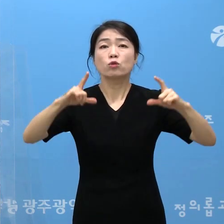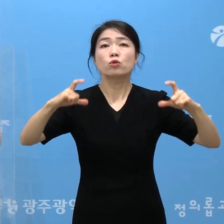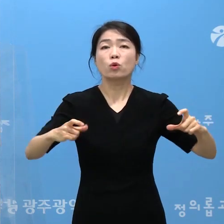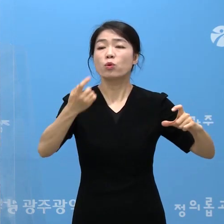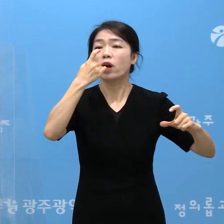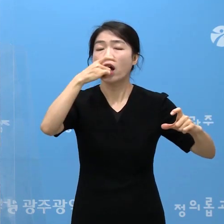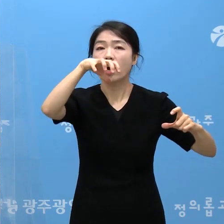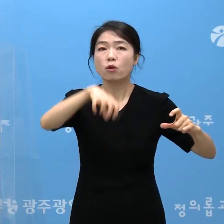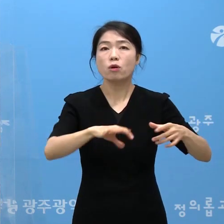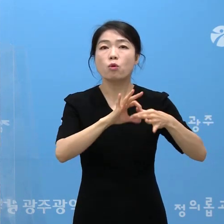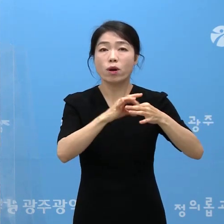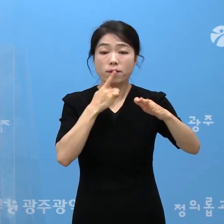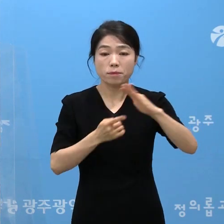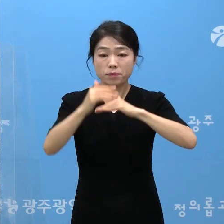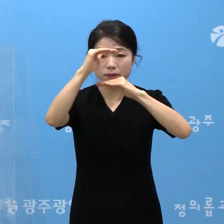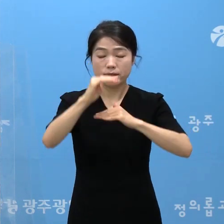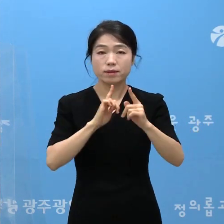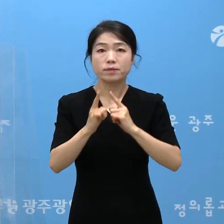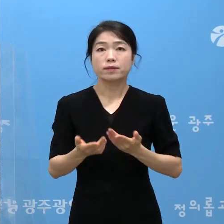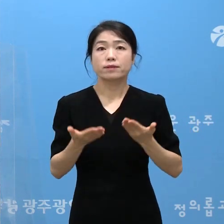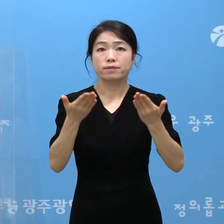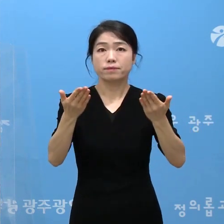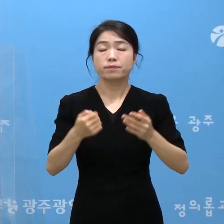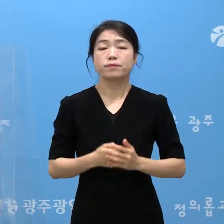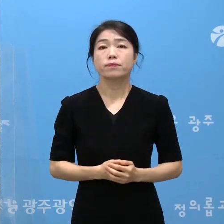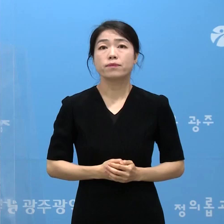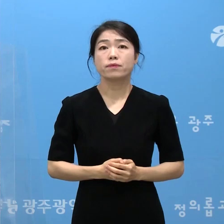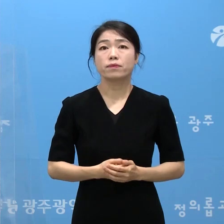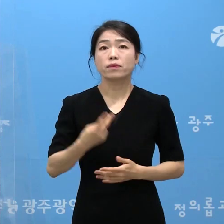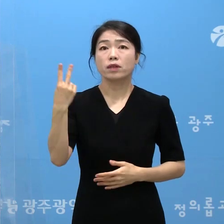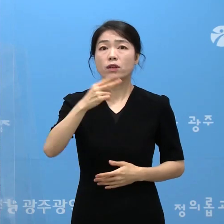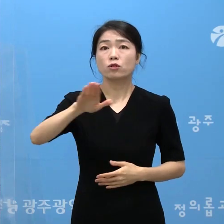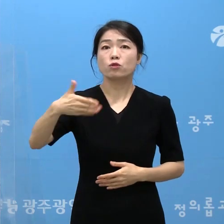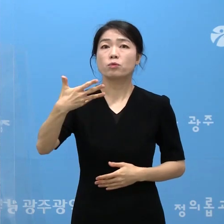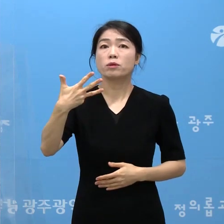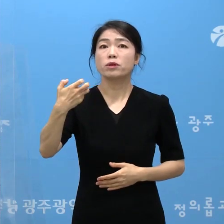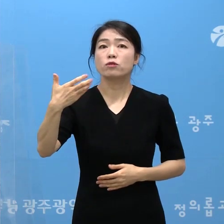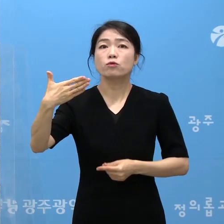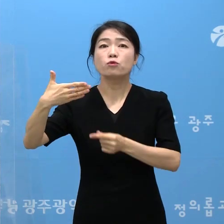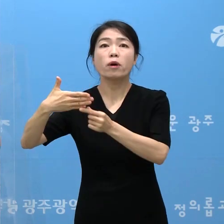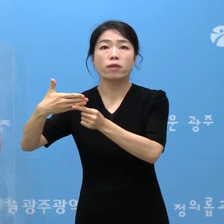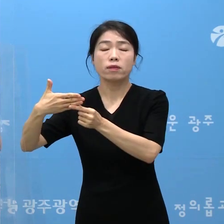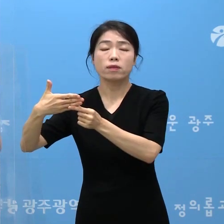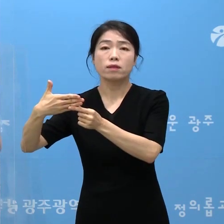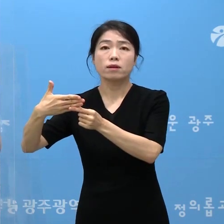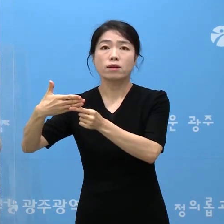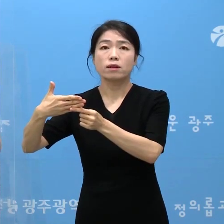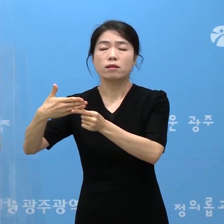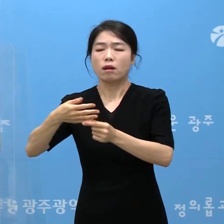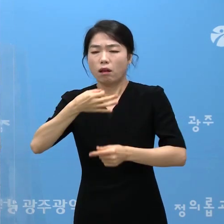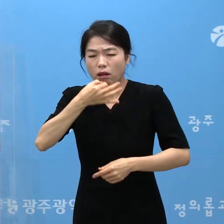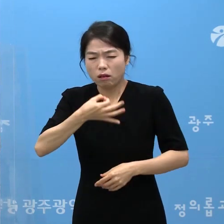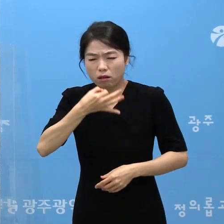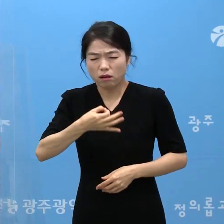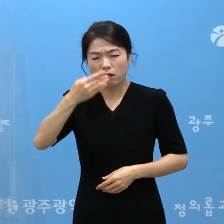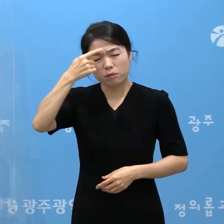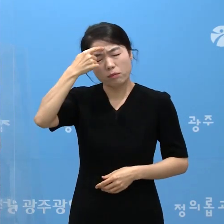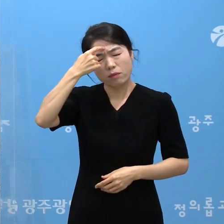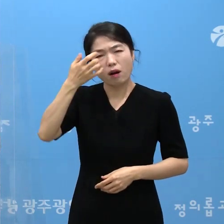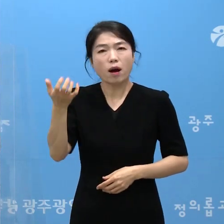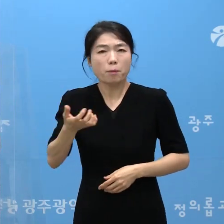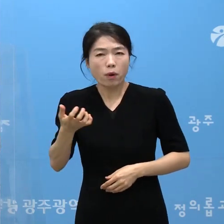학원 관련 조치 사항을 말씀드리겠습니다. 2,989번 환자께서 기침과 두통 등